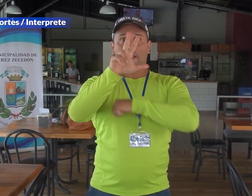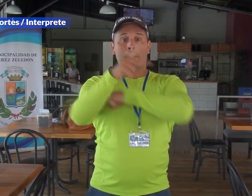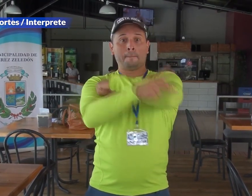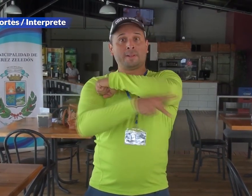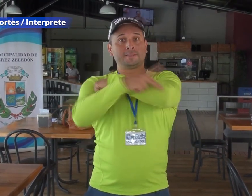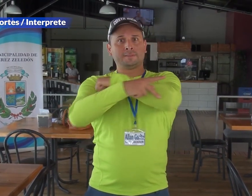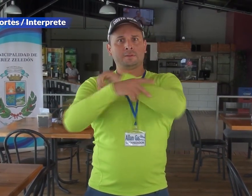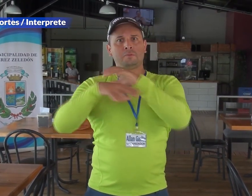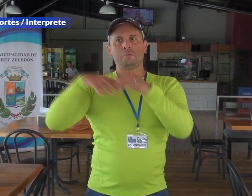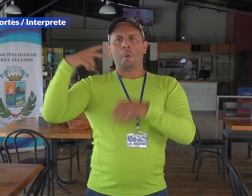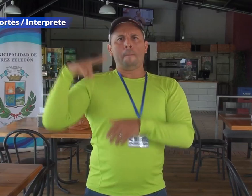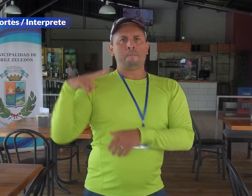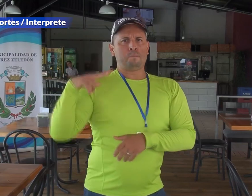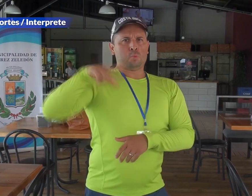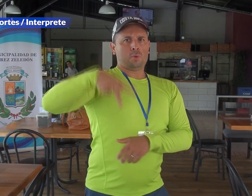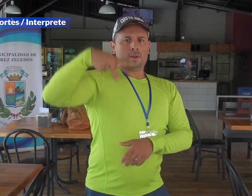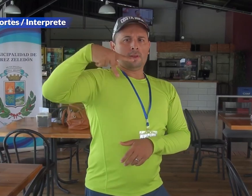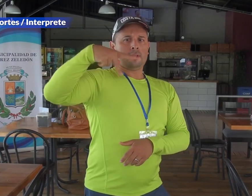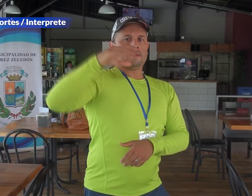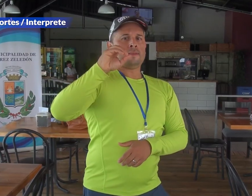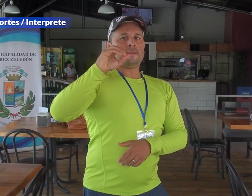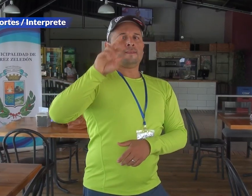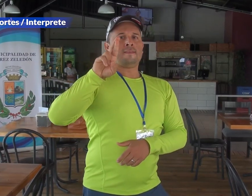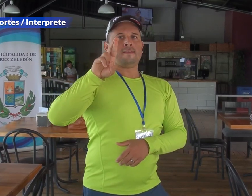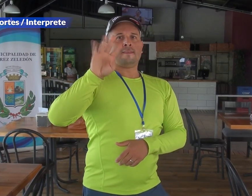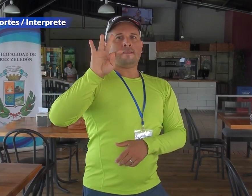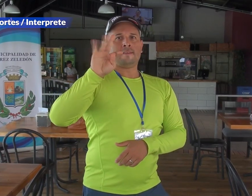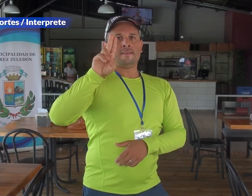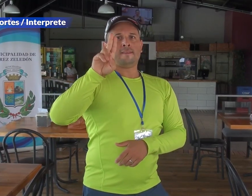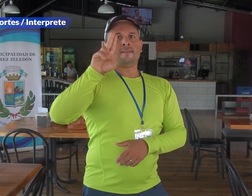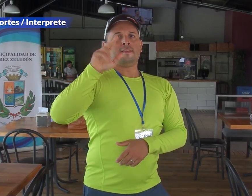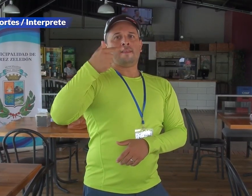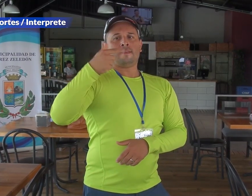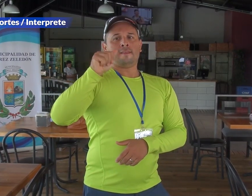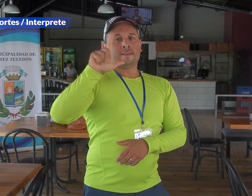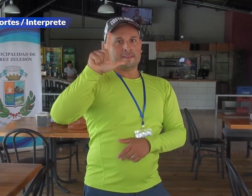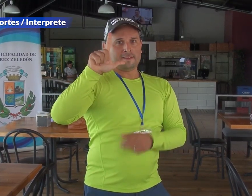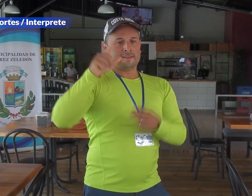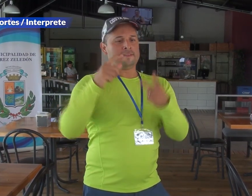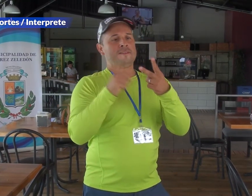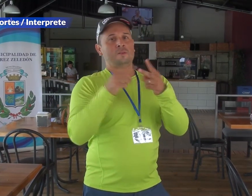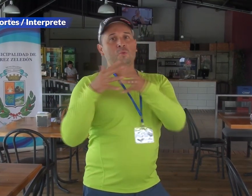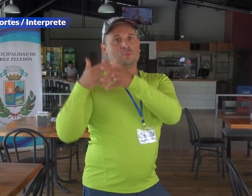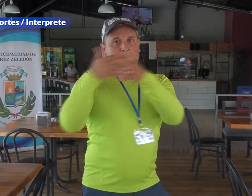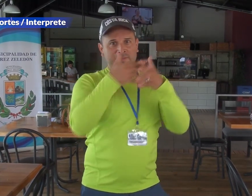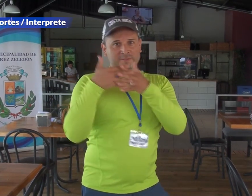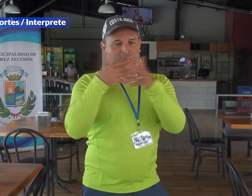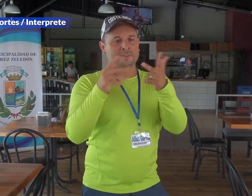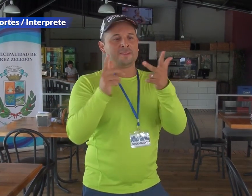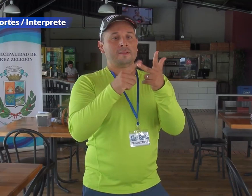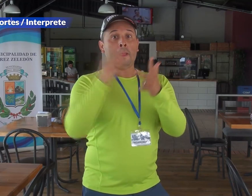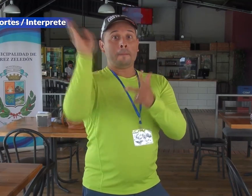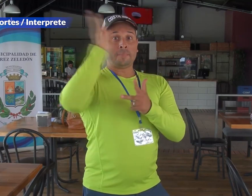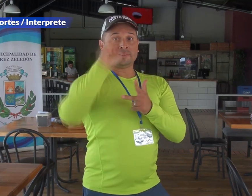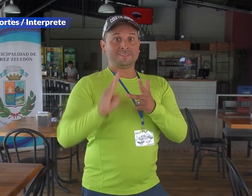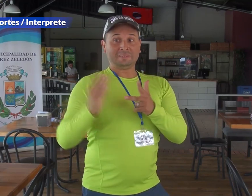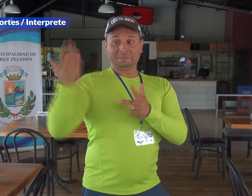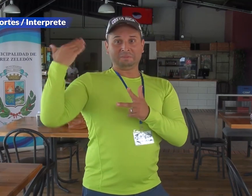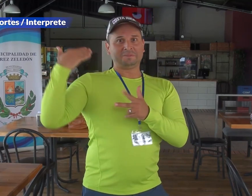de Natación. Fuimos muchísimos países y fue en Portugal. Y también la segunda vez en Estados